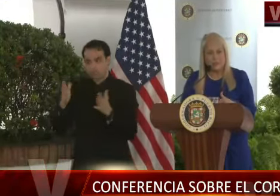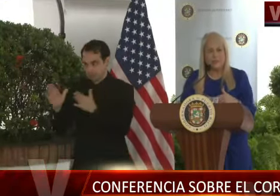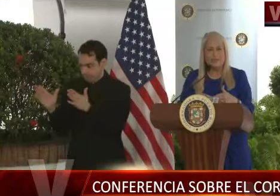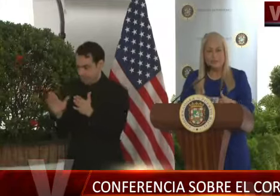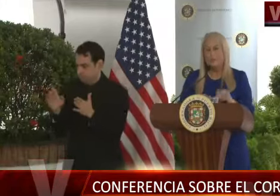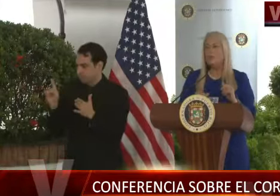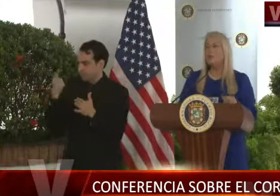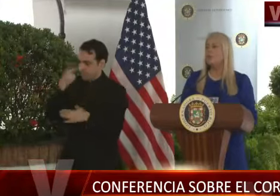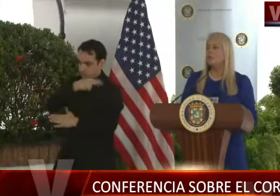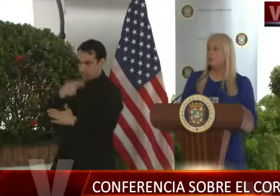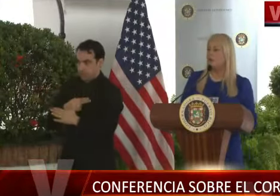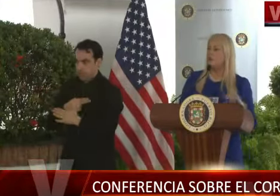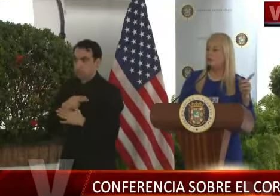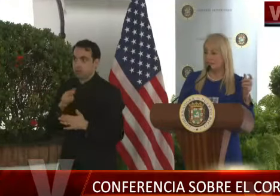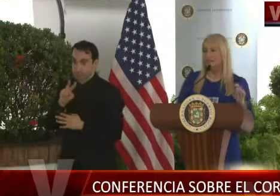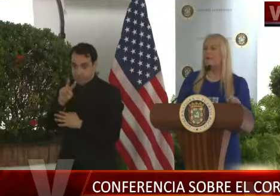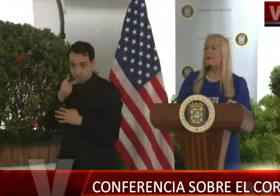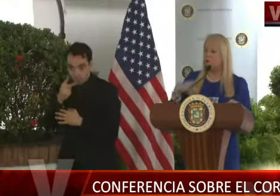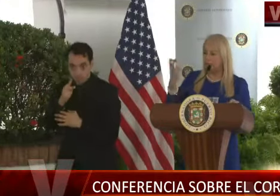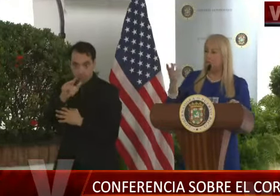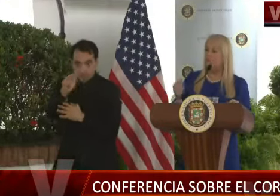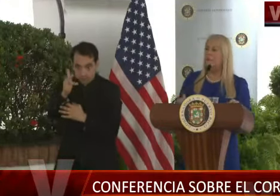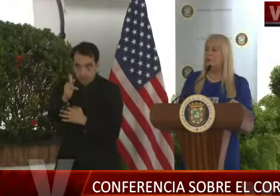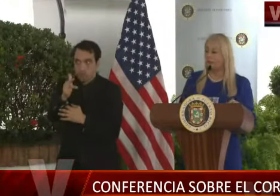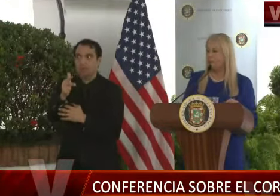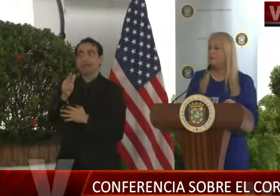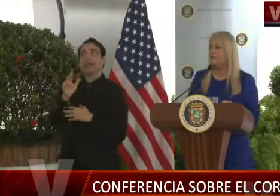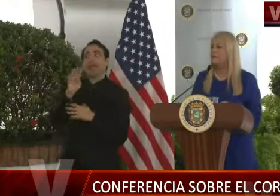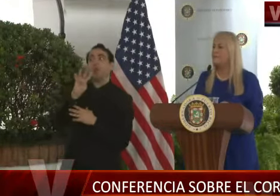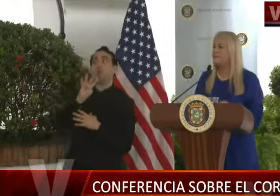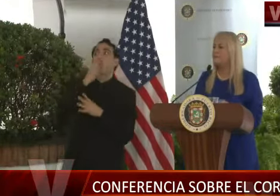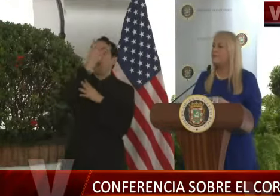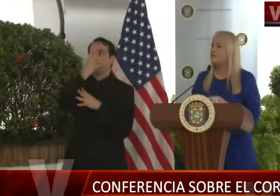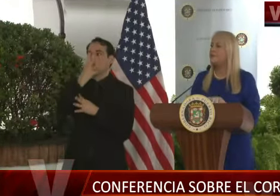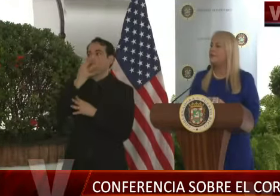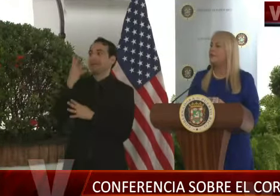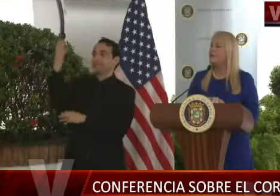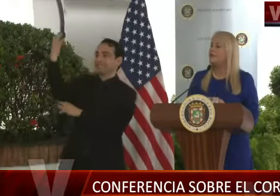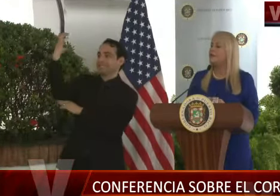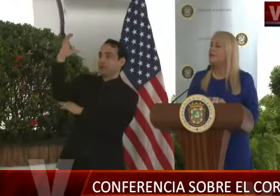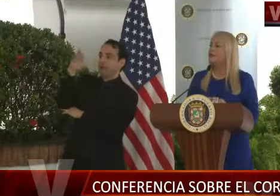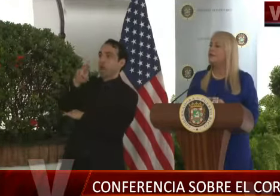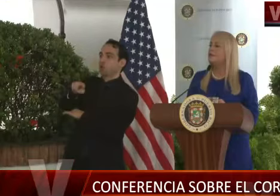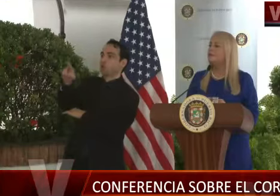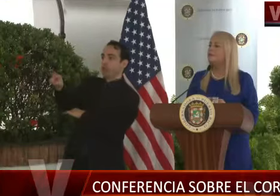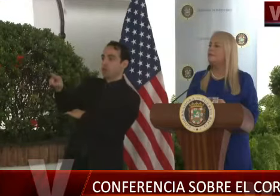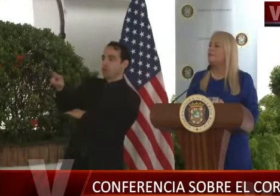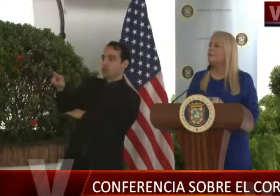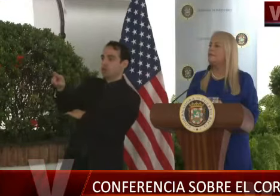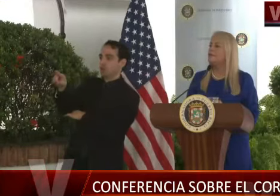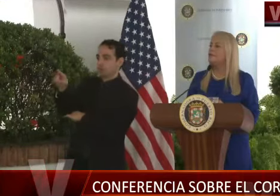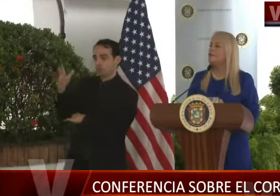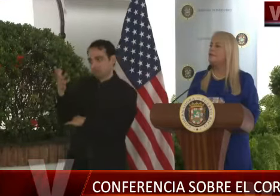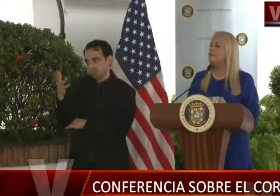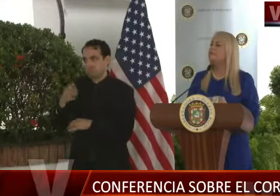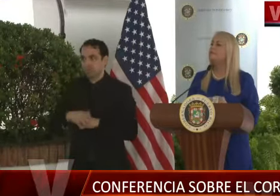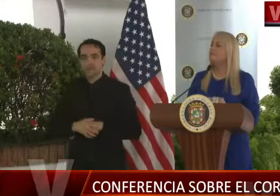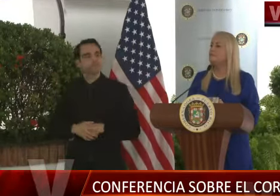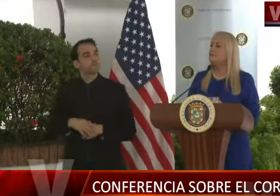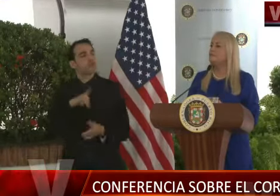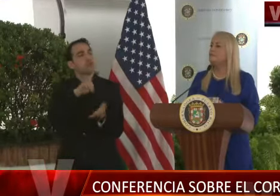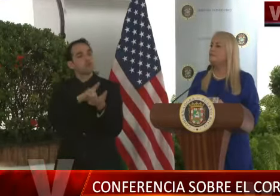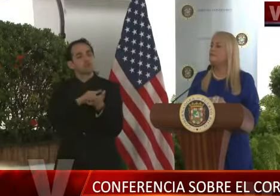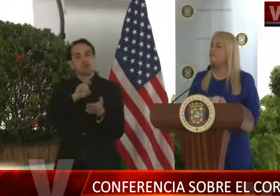segundo, el tercero y el cuarto de Roosevelt Road ya se está trabajando para que esté disponible. Por otra parte, gobernadora, la doctora Seda